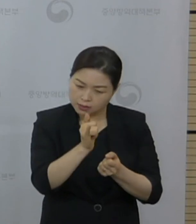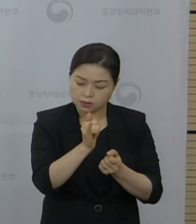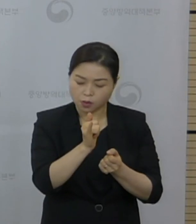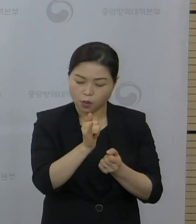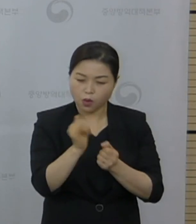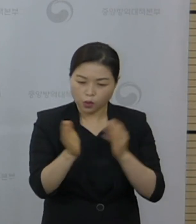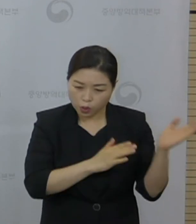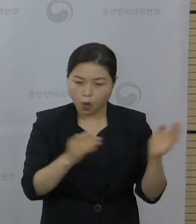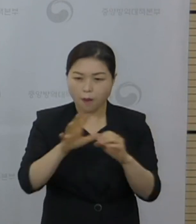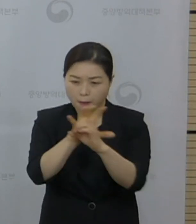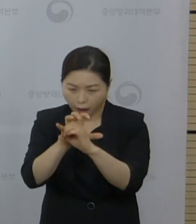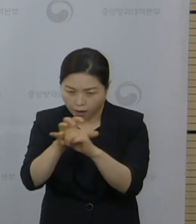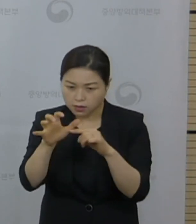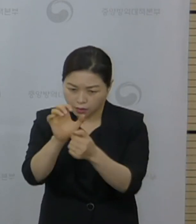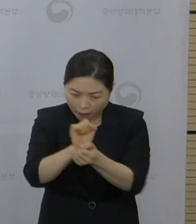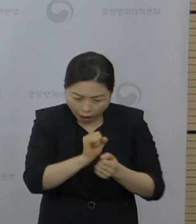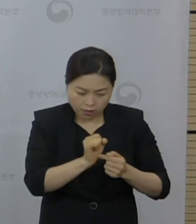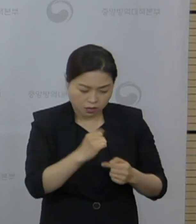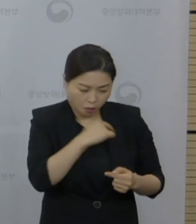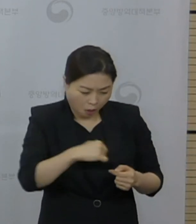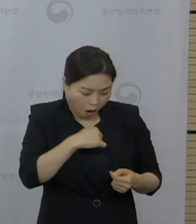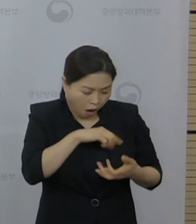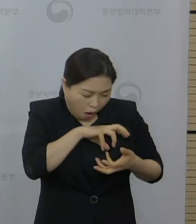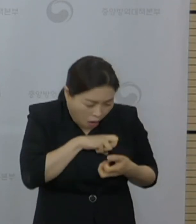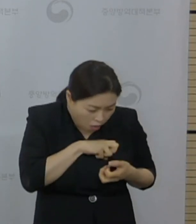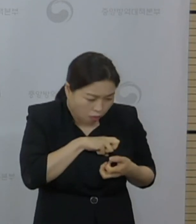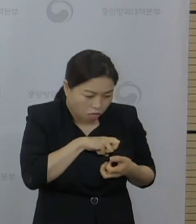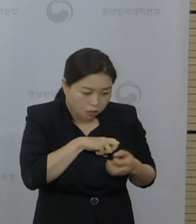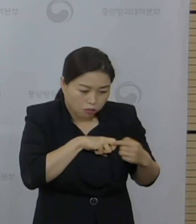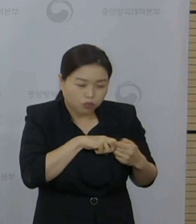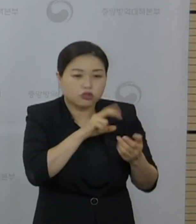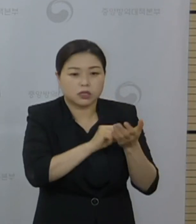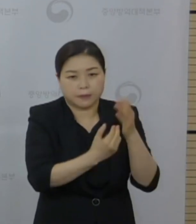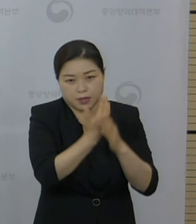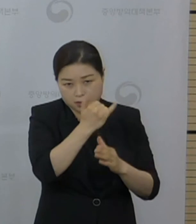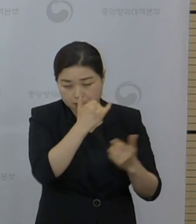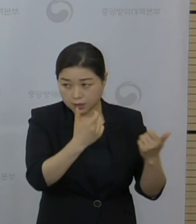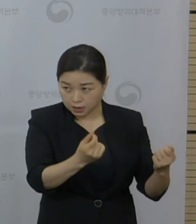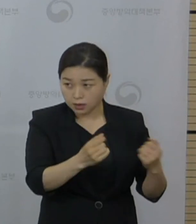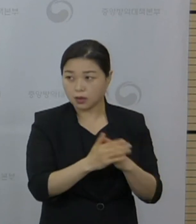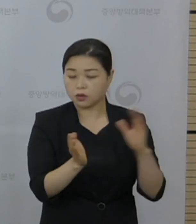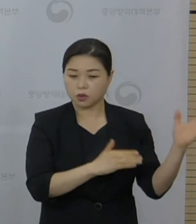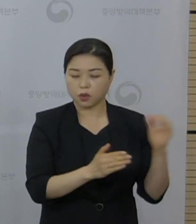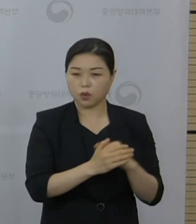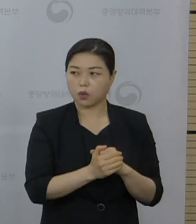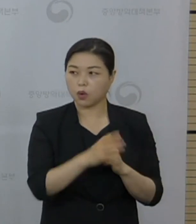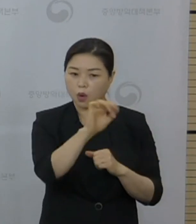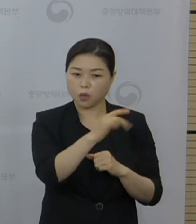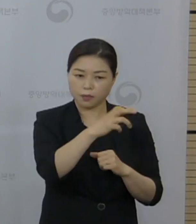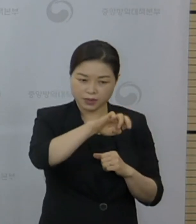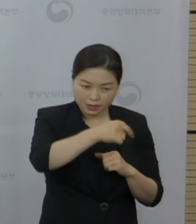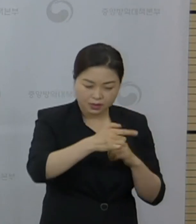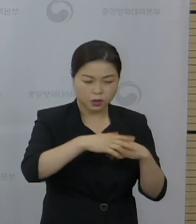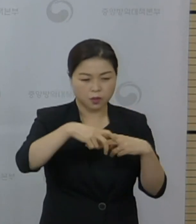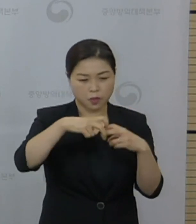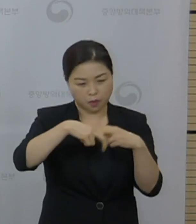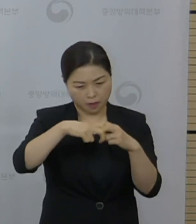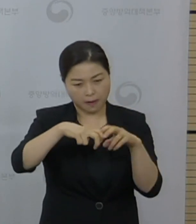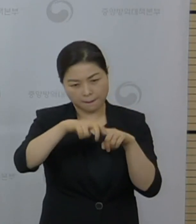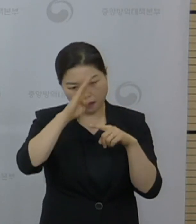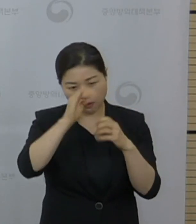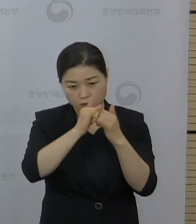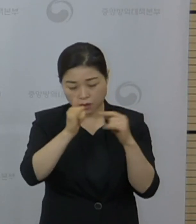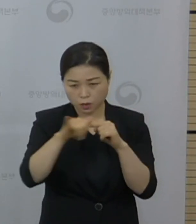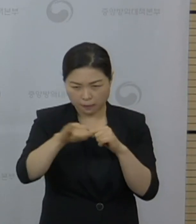바이러스도 이 심남념을 일으킬 수 있습니다. 그 외에도 이제 루프스 질환이라든가 류마치스 환자에 의해서도 생길 수